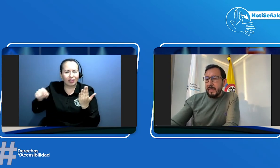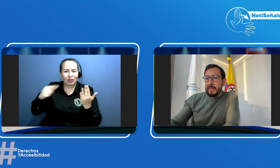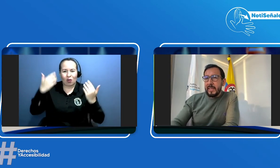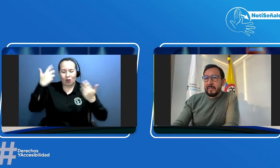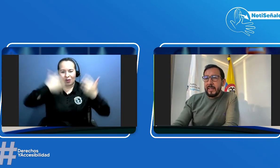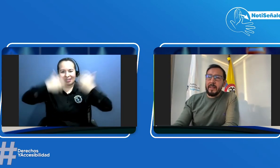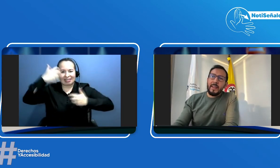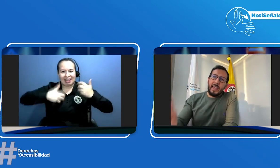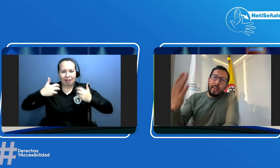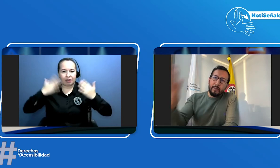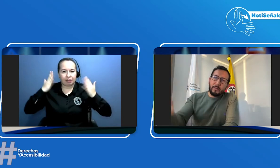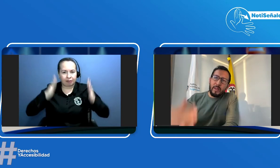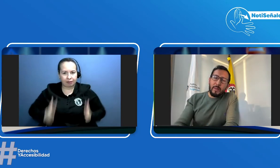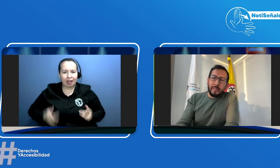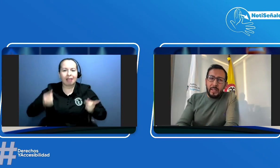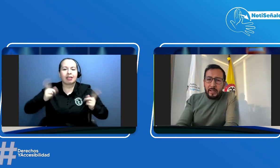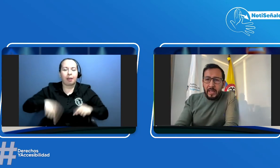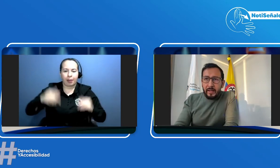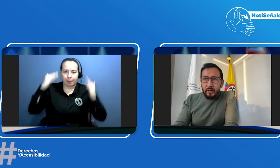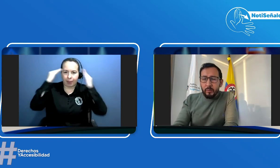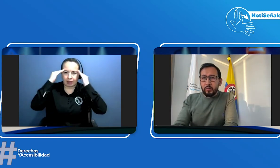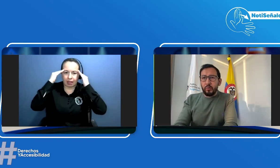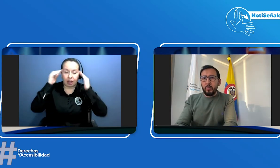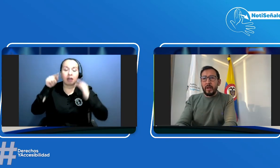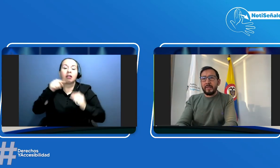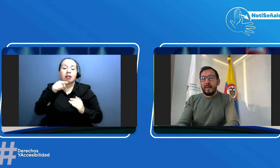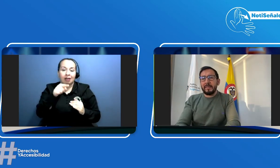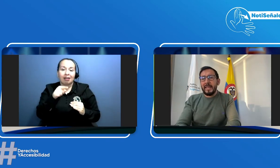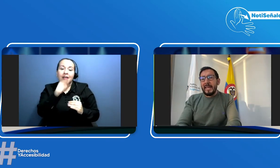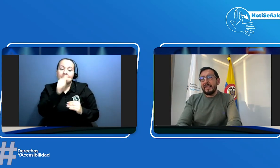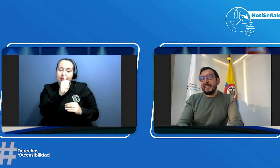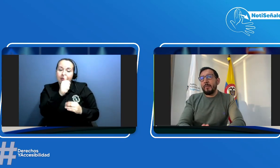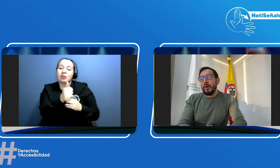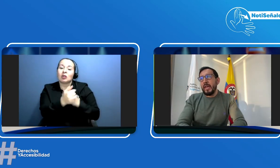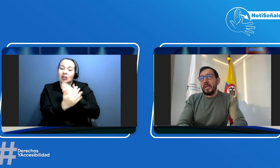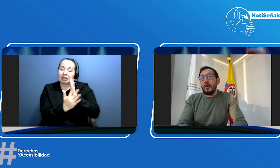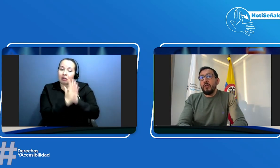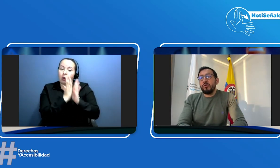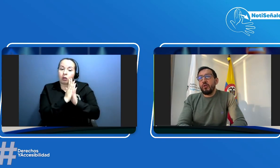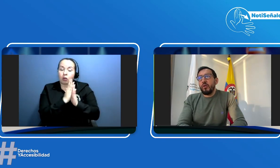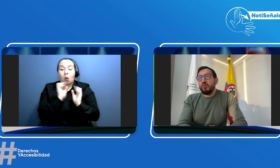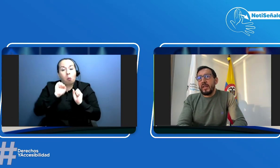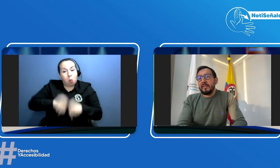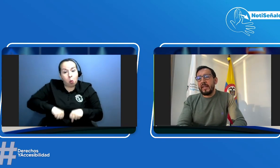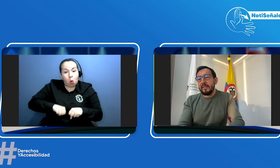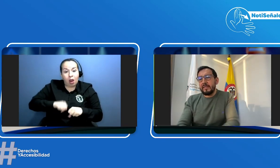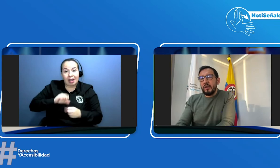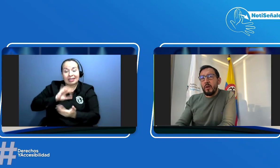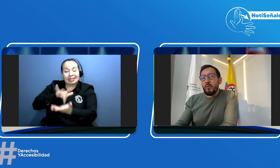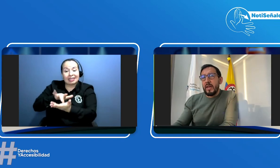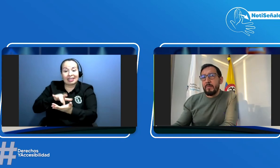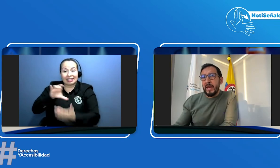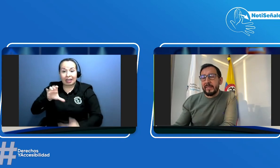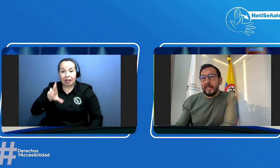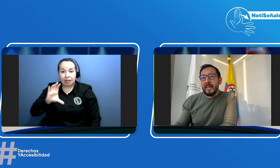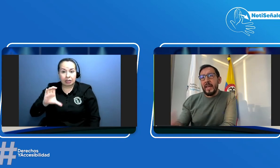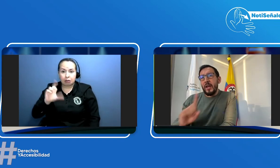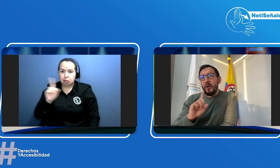CRC efectivamente Henry como tú lo planteabas se puede ir no solo un CRC sino una IPS no